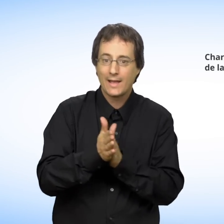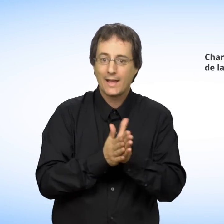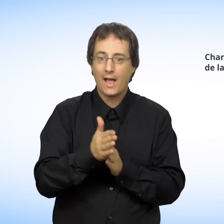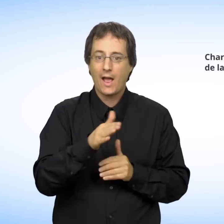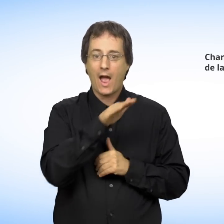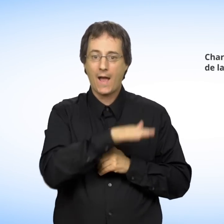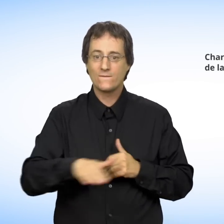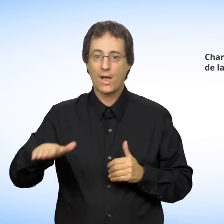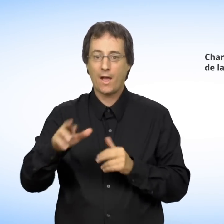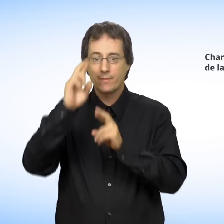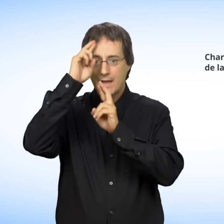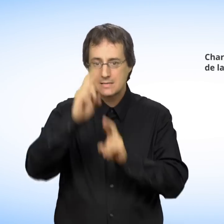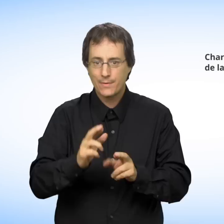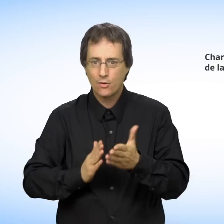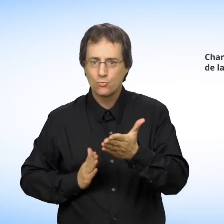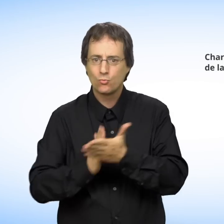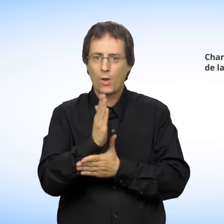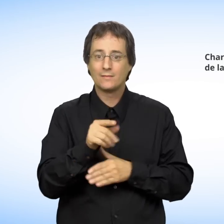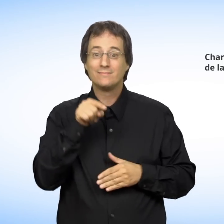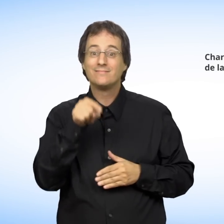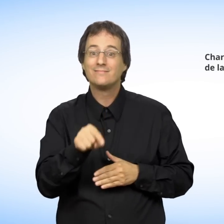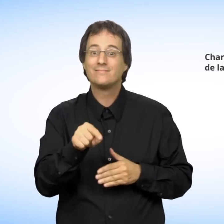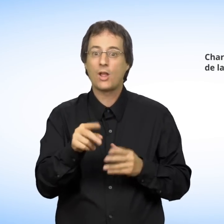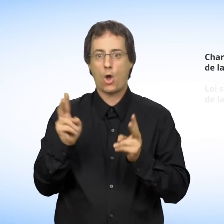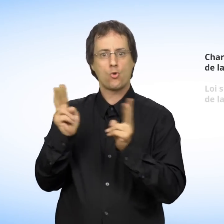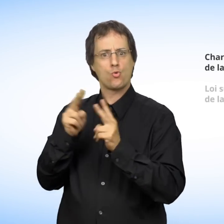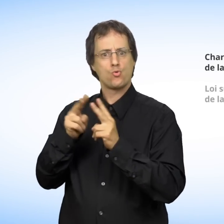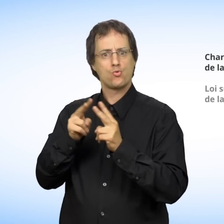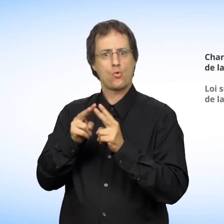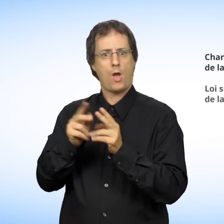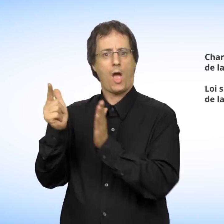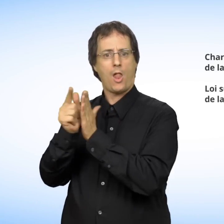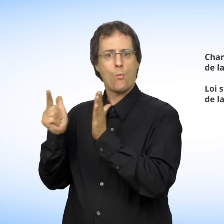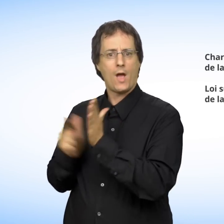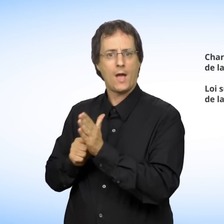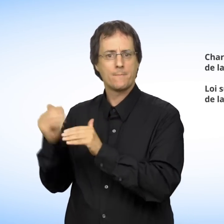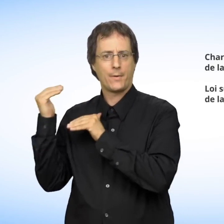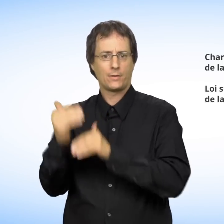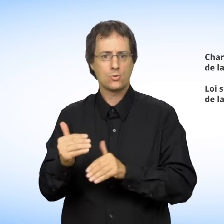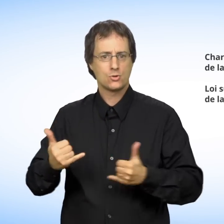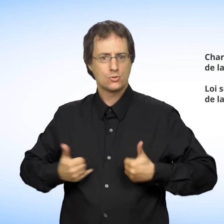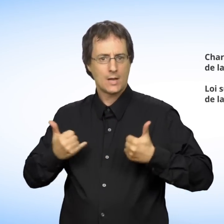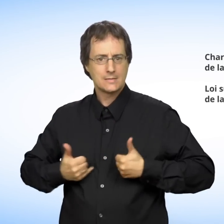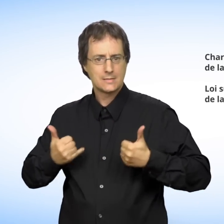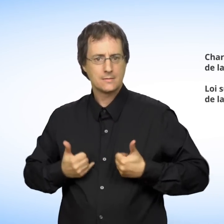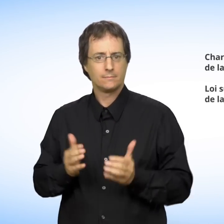La protection de l'intérêt de l'enfant et au respect des droits qui lui sont reconnus par la Loi sur la protection de la jeunesse